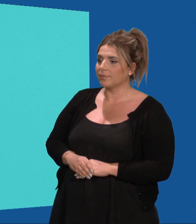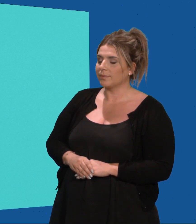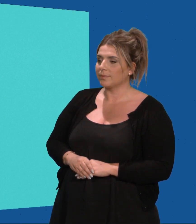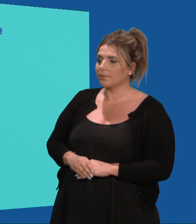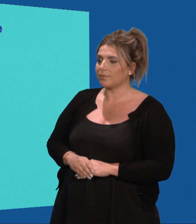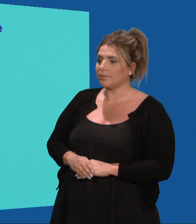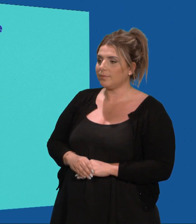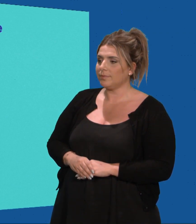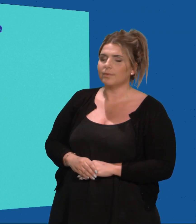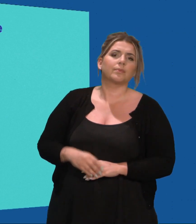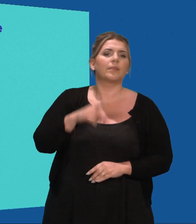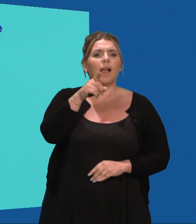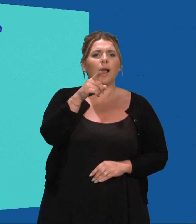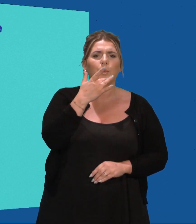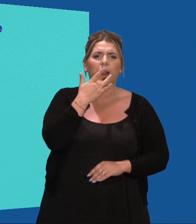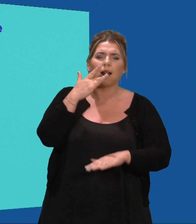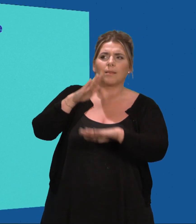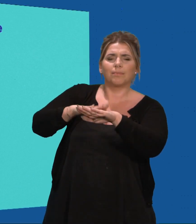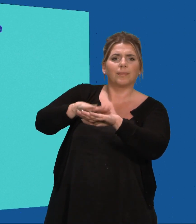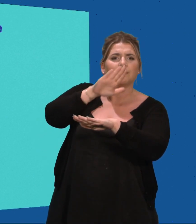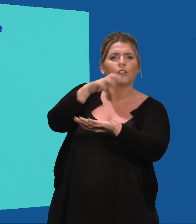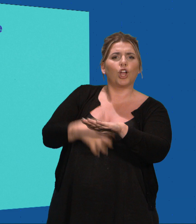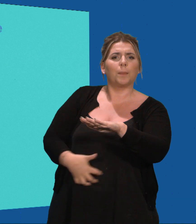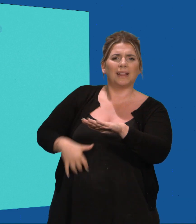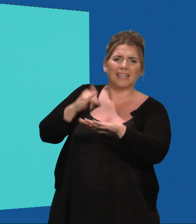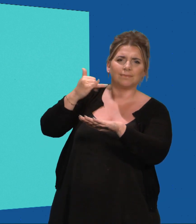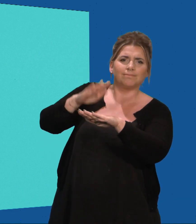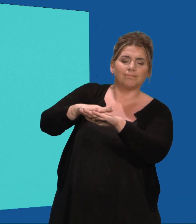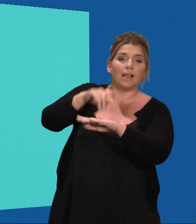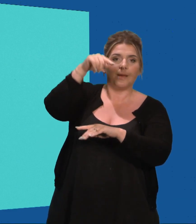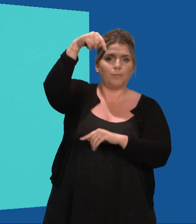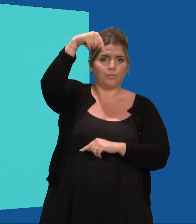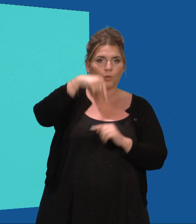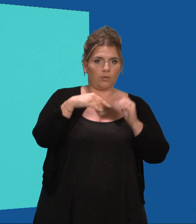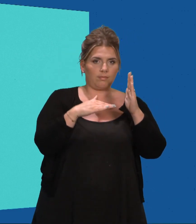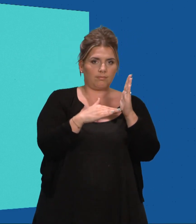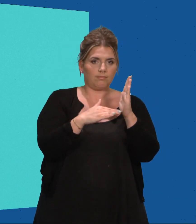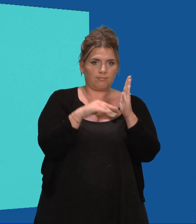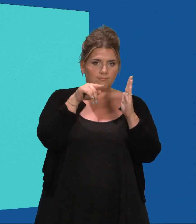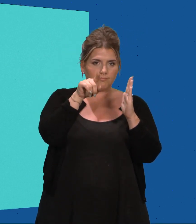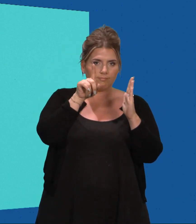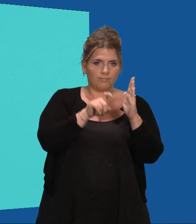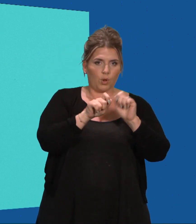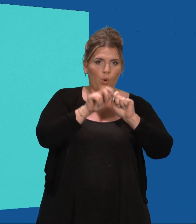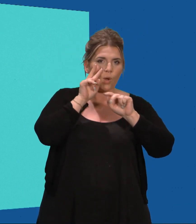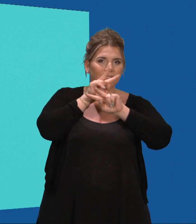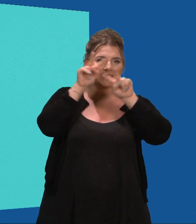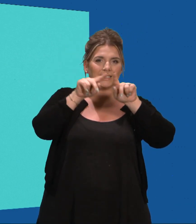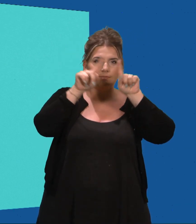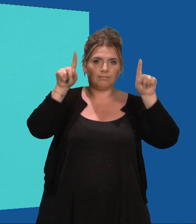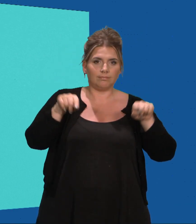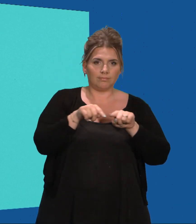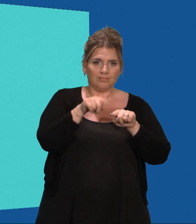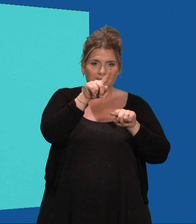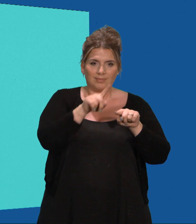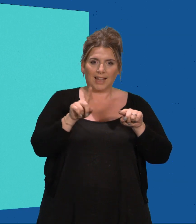Wil je een melding doen bij jouw gemeente? Tik dan onderaan op Overzicht. Tik vervolgens op Melding